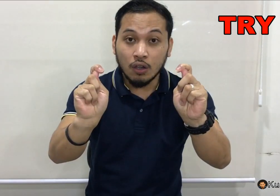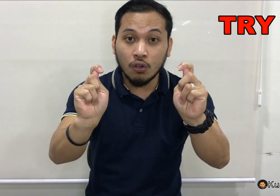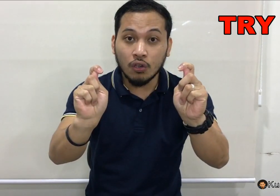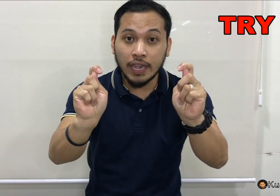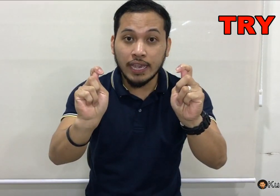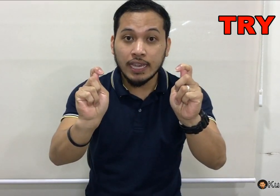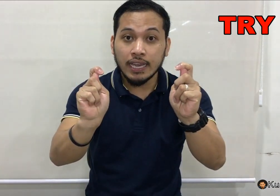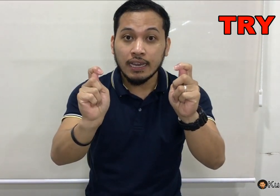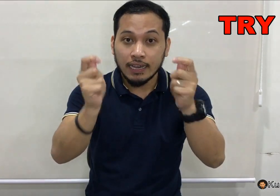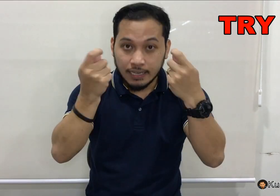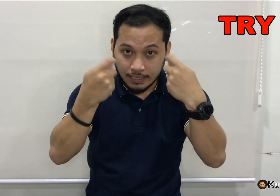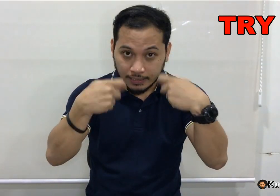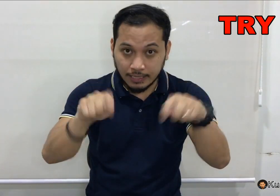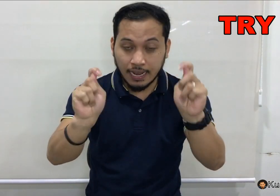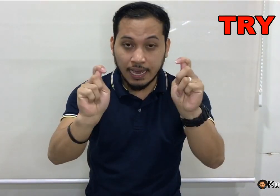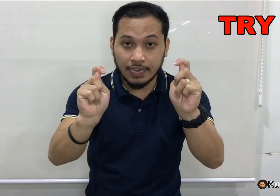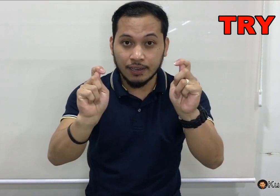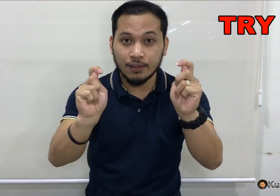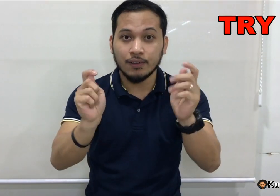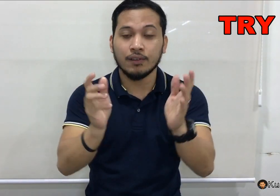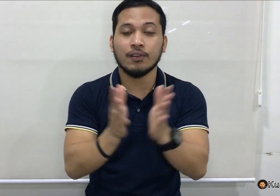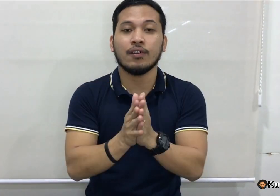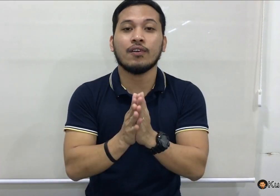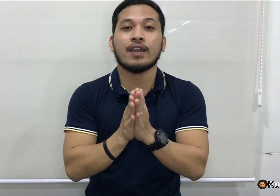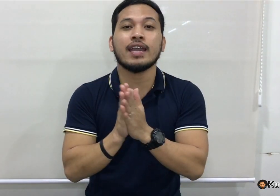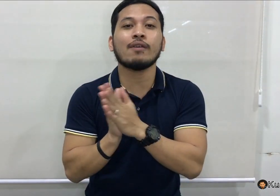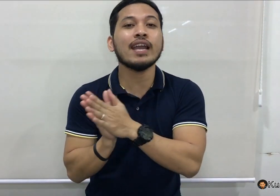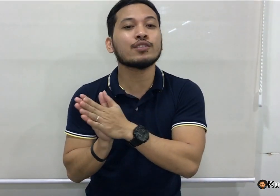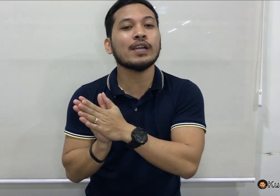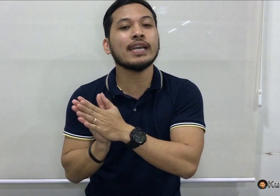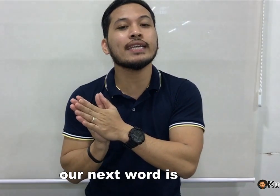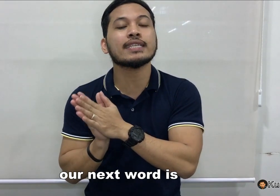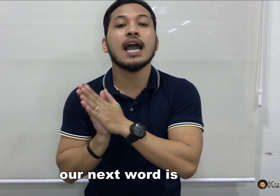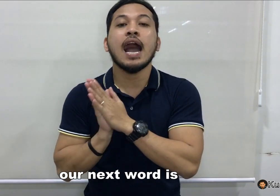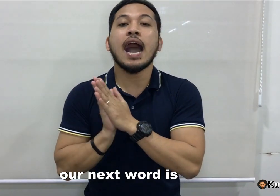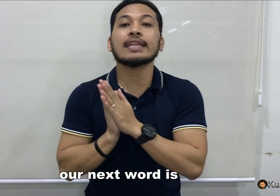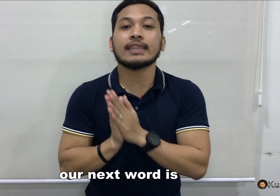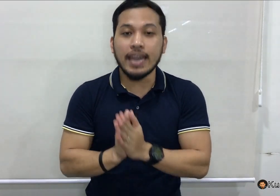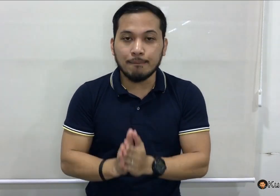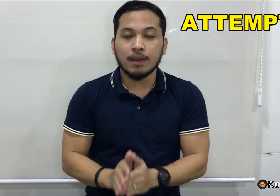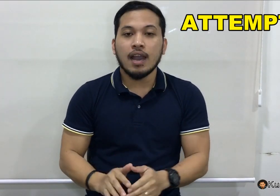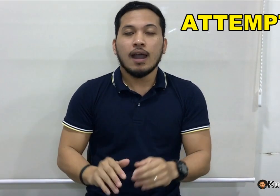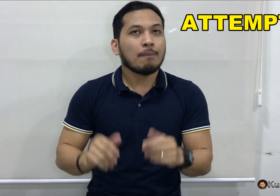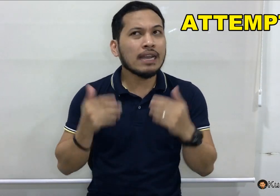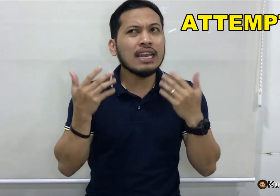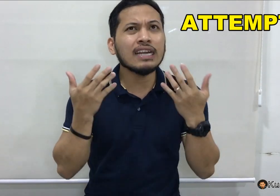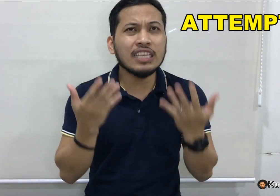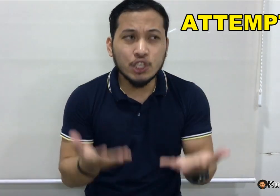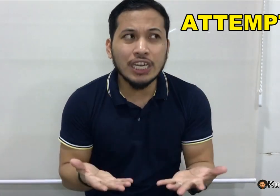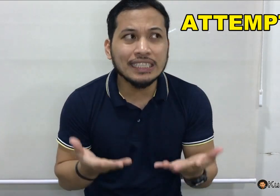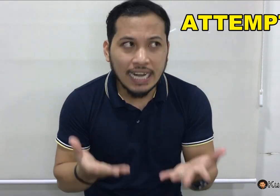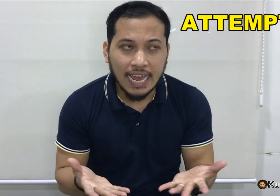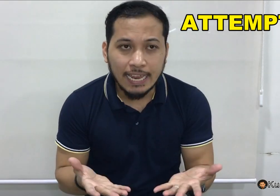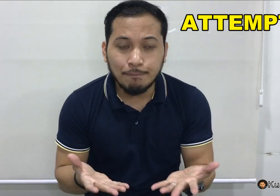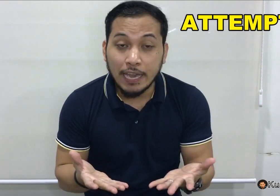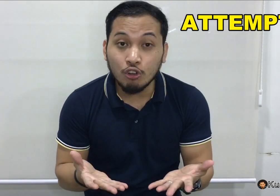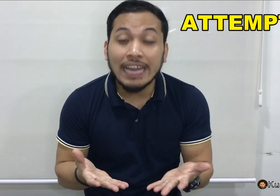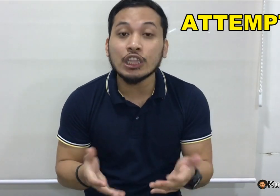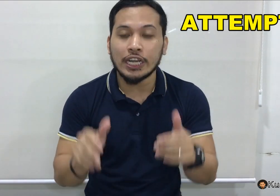Okay. Try. Okay, our next word is, attempt. attempt. Para lang din siyang try, pero letter